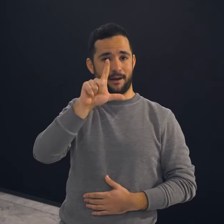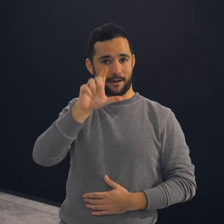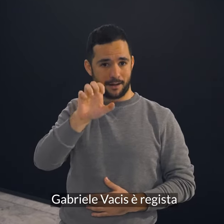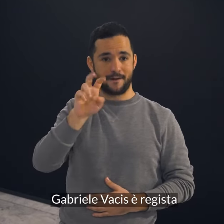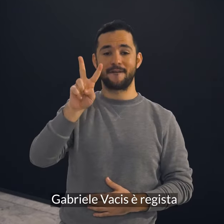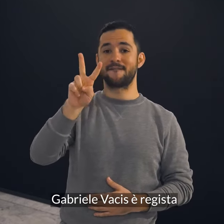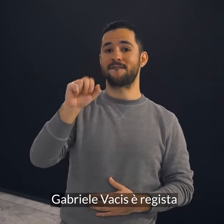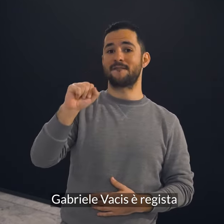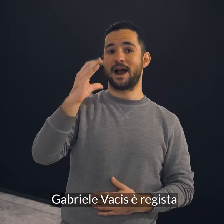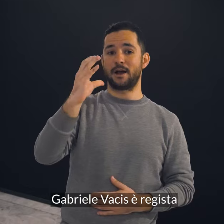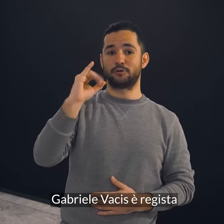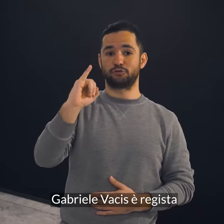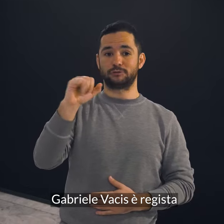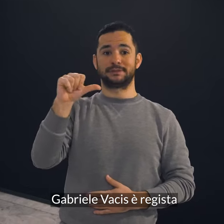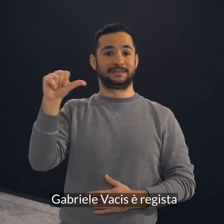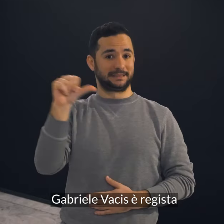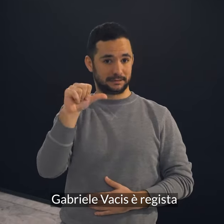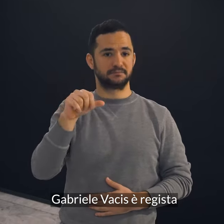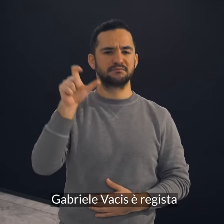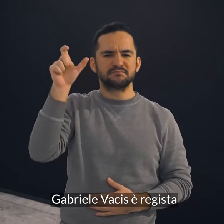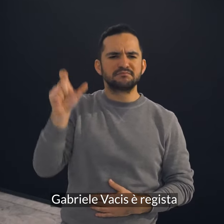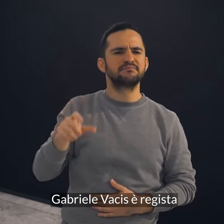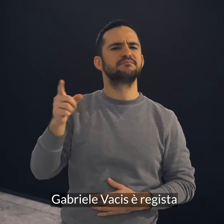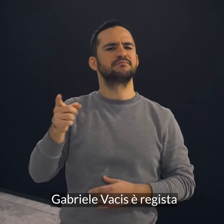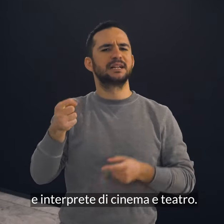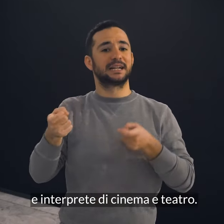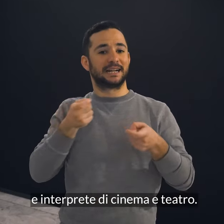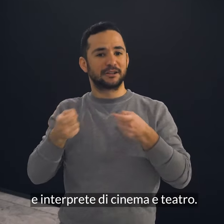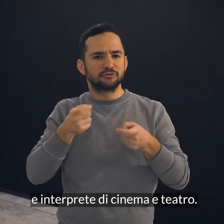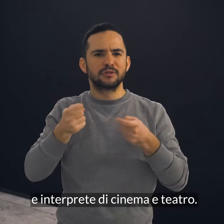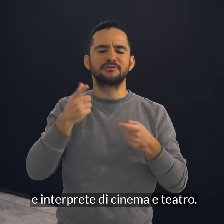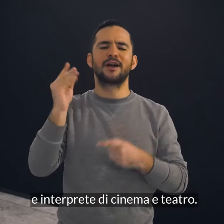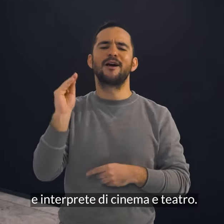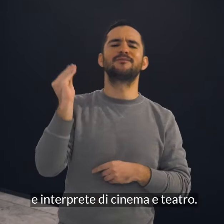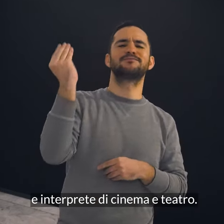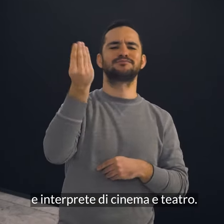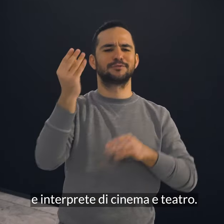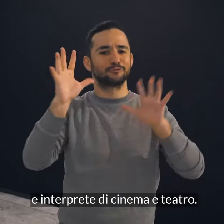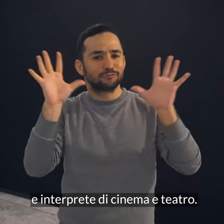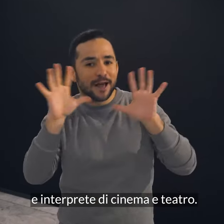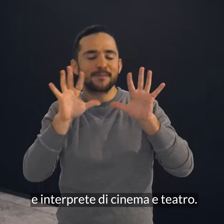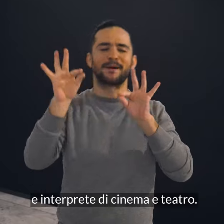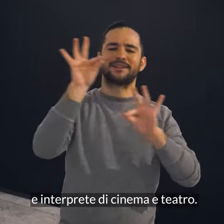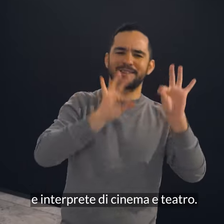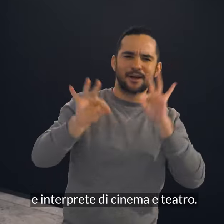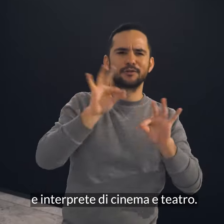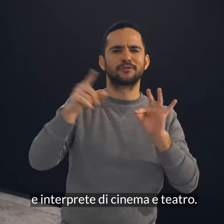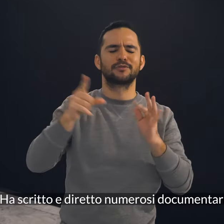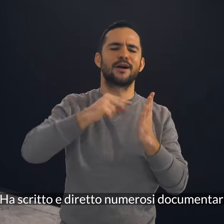Gabriele Vacis è regista e interprete di cinema e teatro. Ha